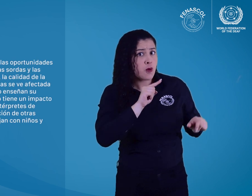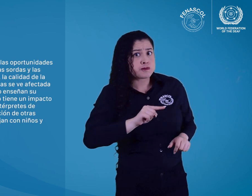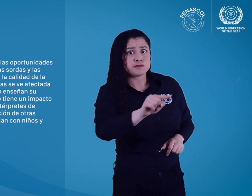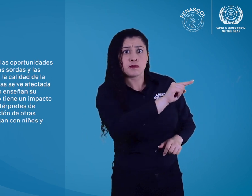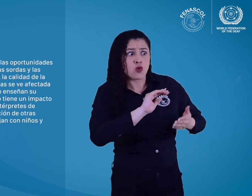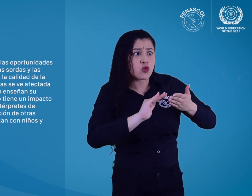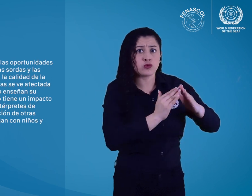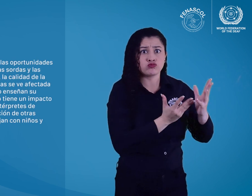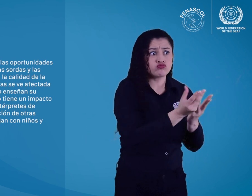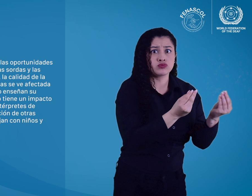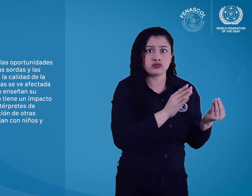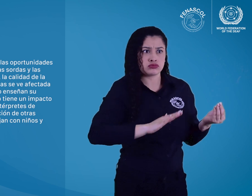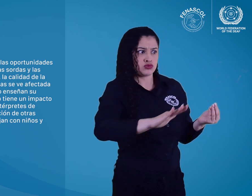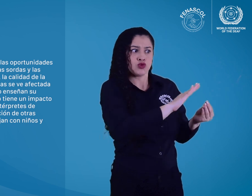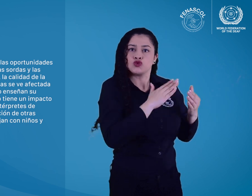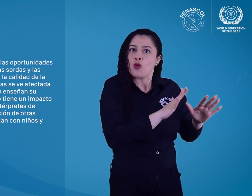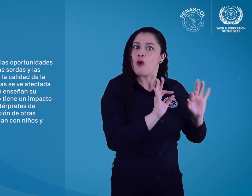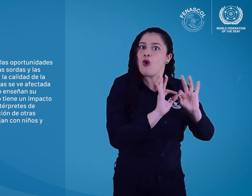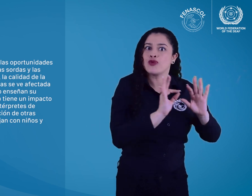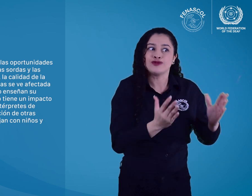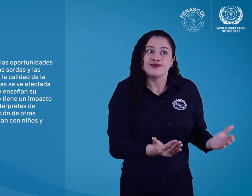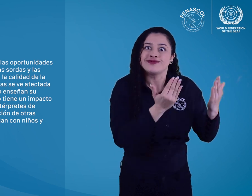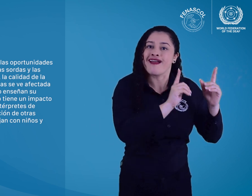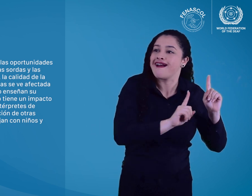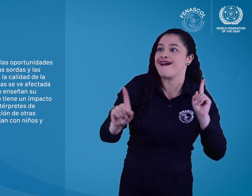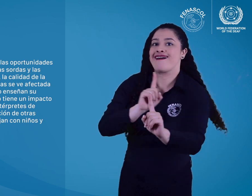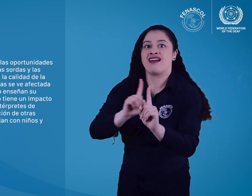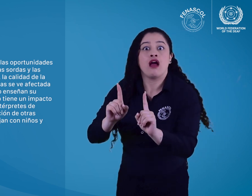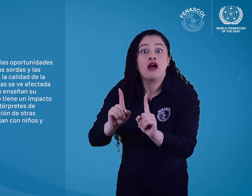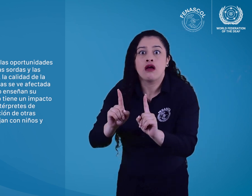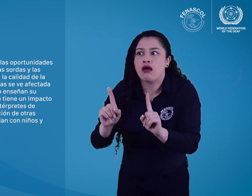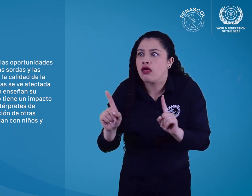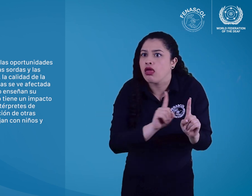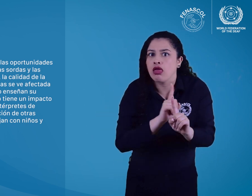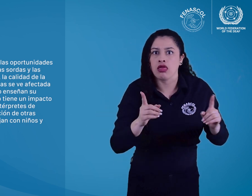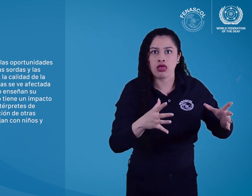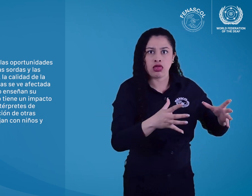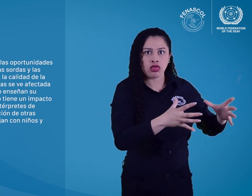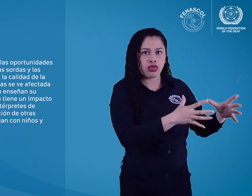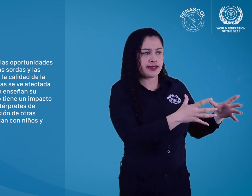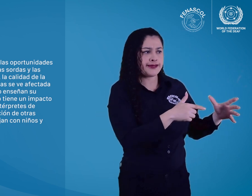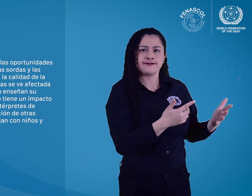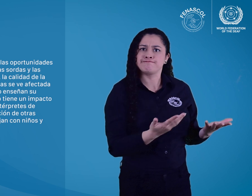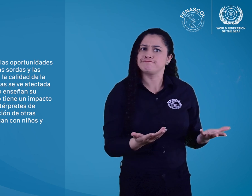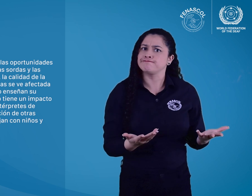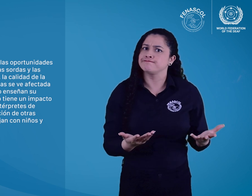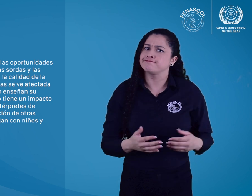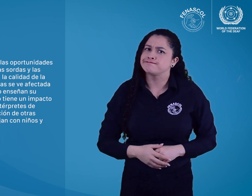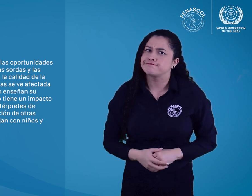Esto tiene el efecto de reducir las oportunidades de enseñanza para las personas sordas y las comunidades